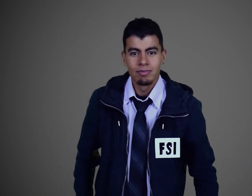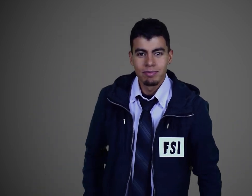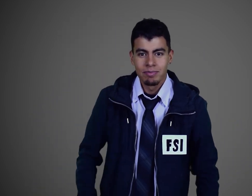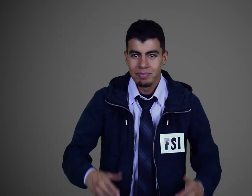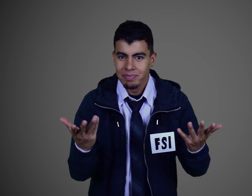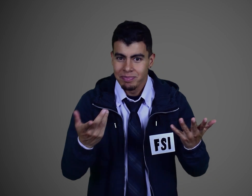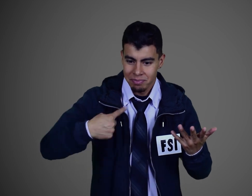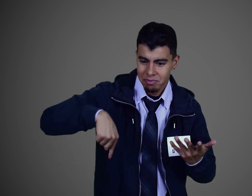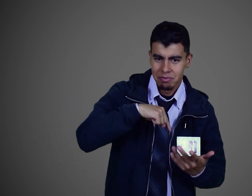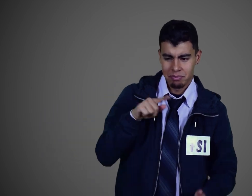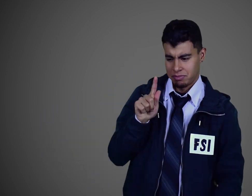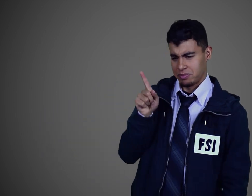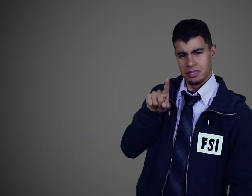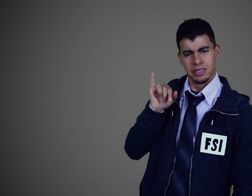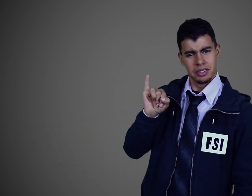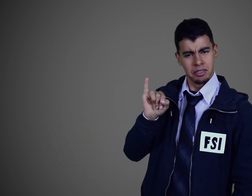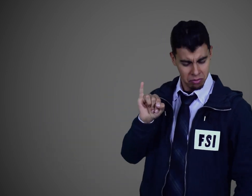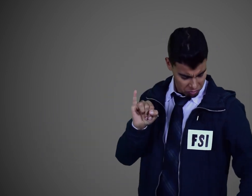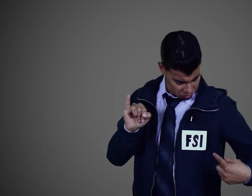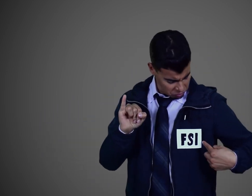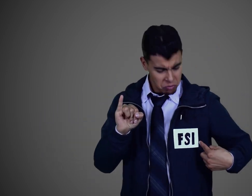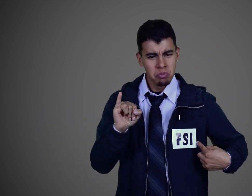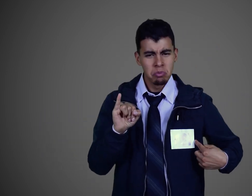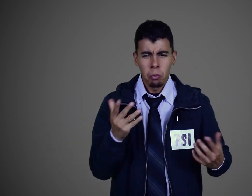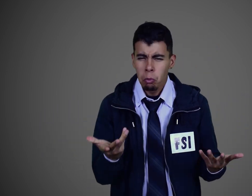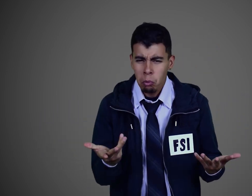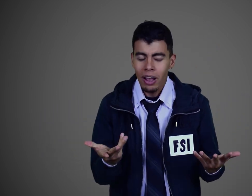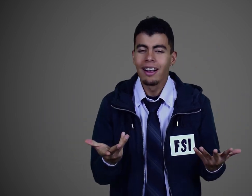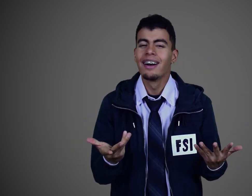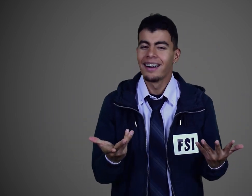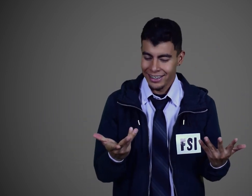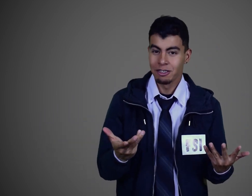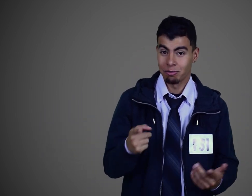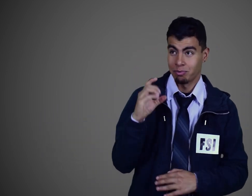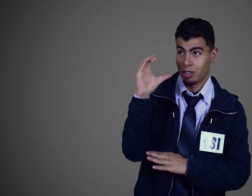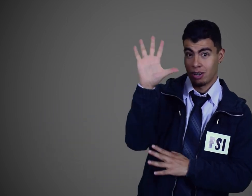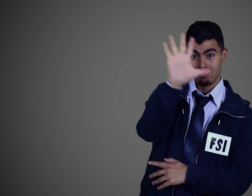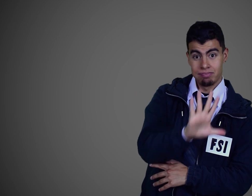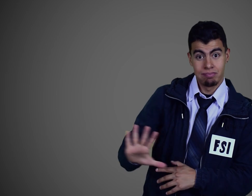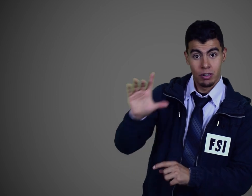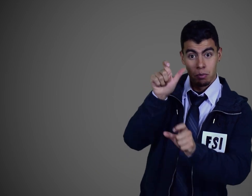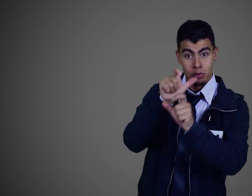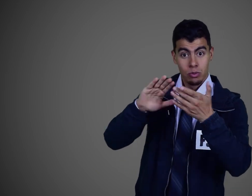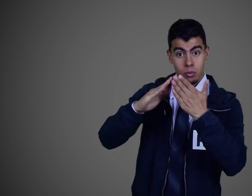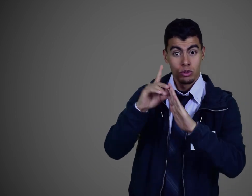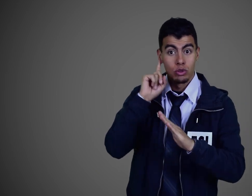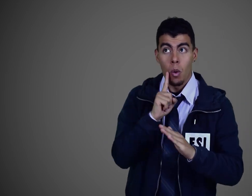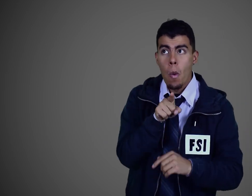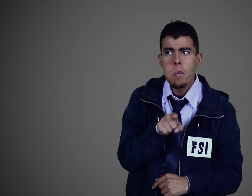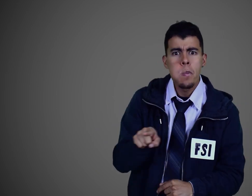Hey, se preguntarán ¿qué es FSI? Miren, las personas que hacen parte de la comunidad sorda